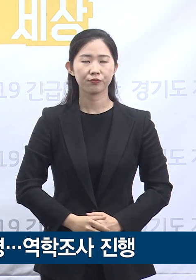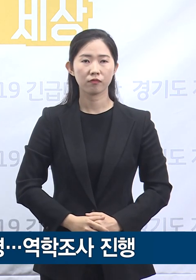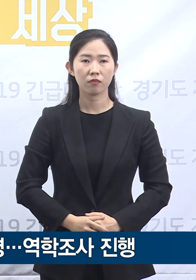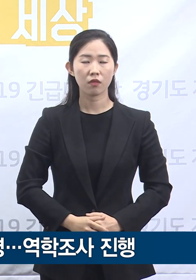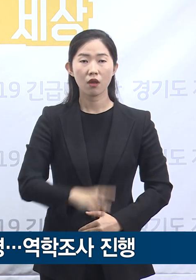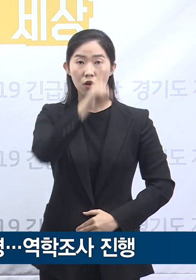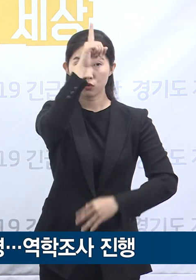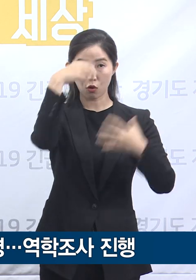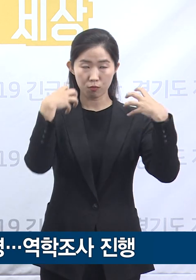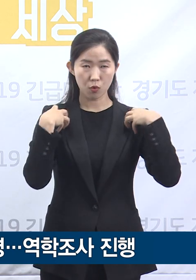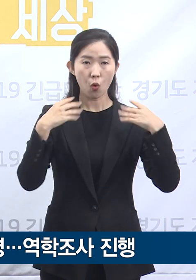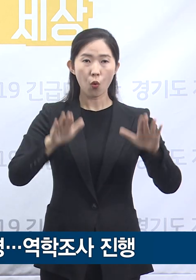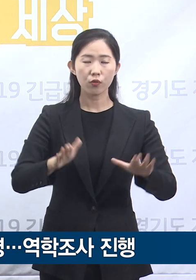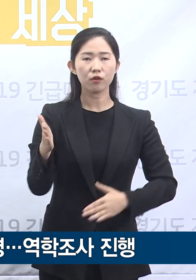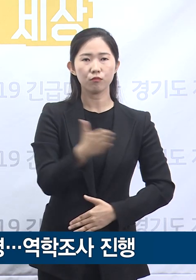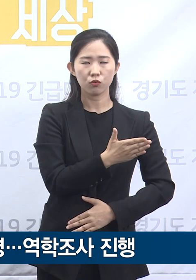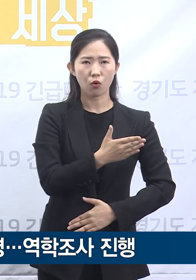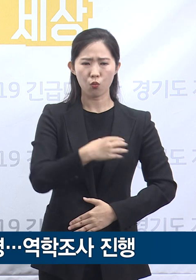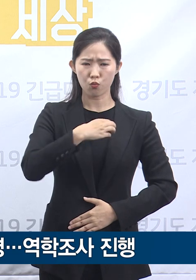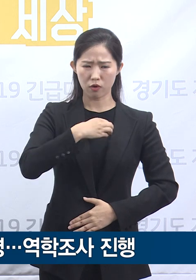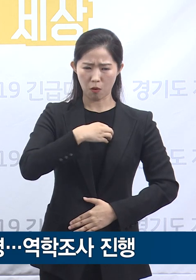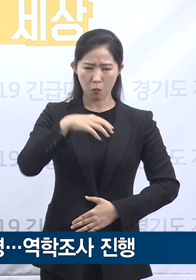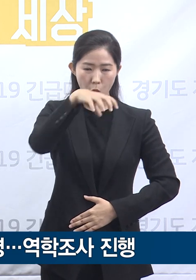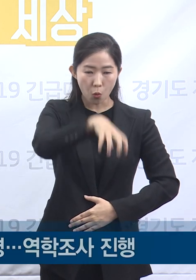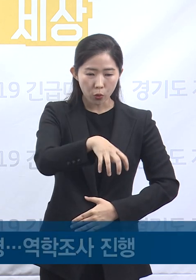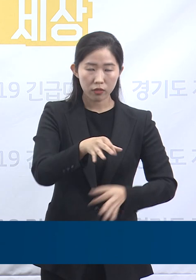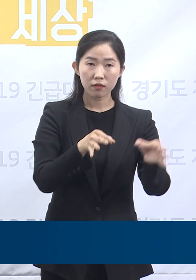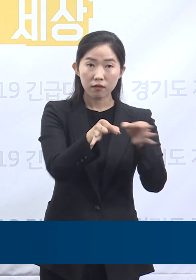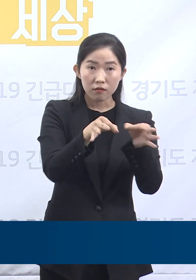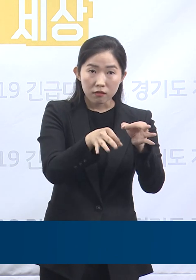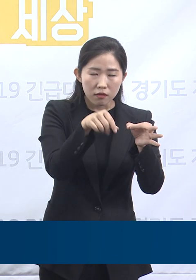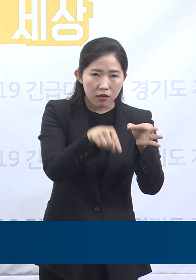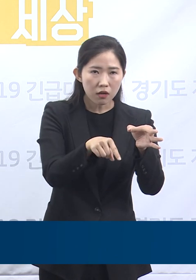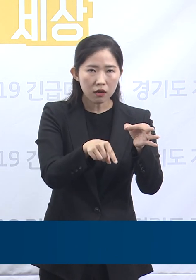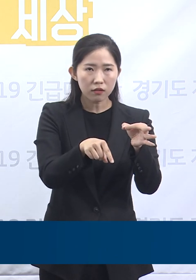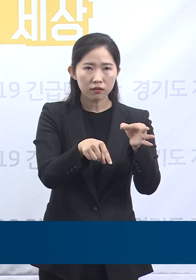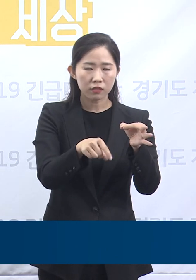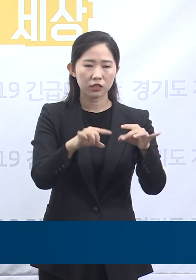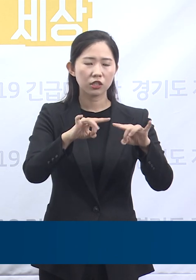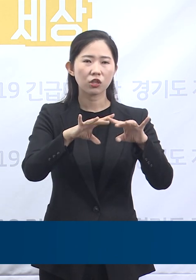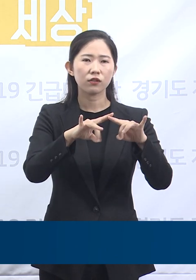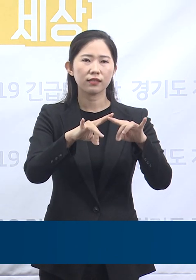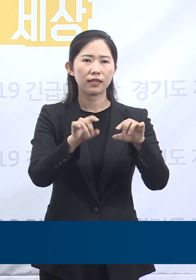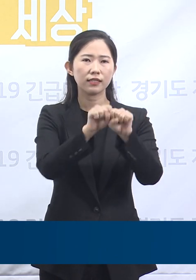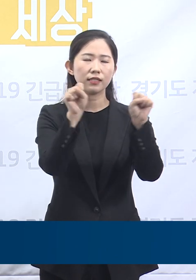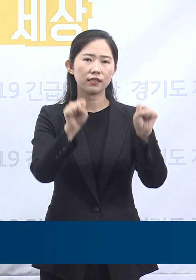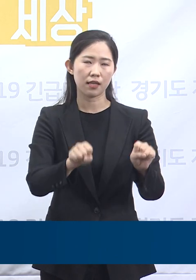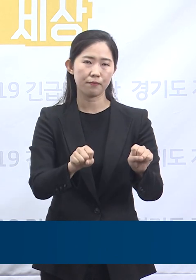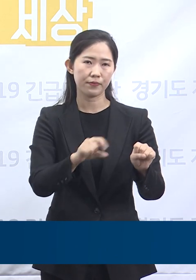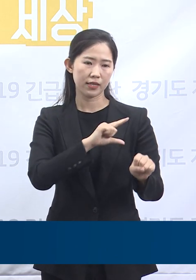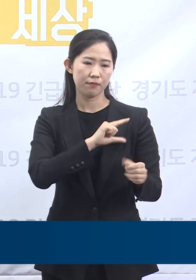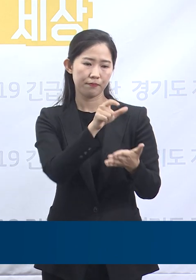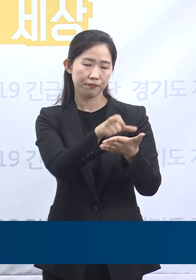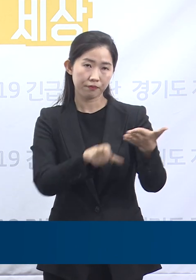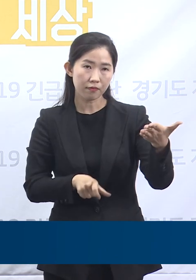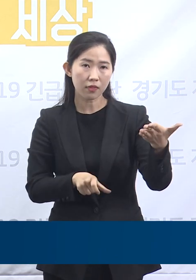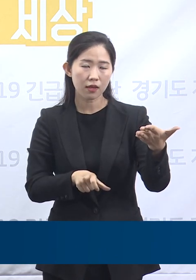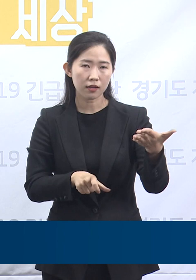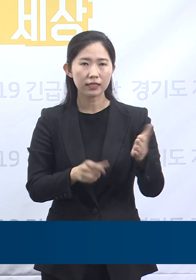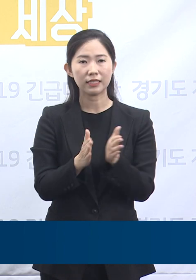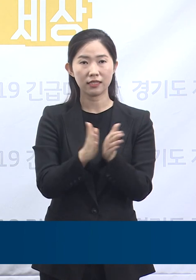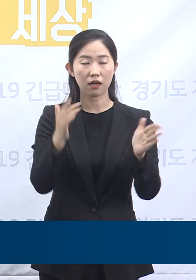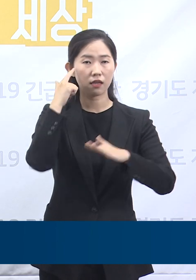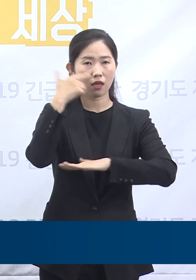정부는 오늘부터 고위험시설 8개 업종에 대해 전자출입명부 시스템 도입을 응원합니다. 전자출입명부를 반드시